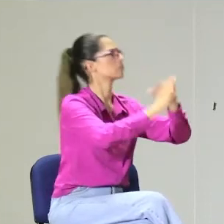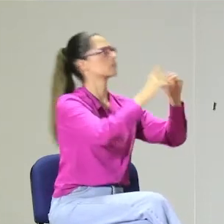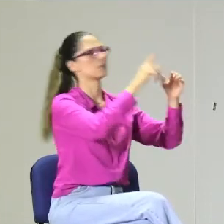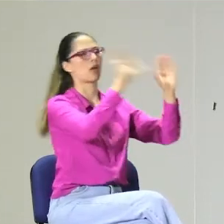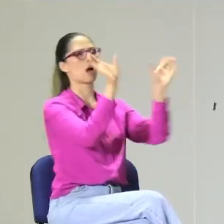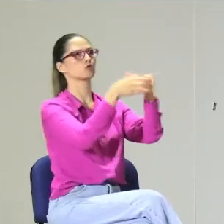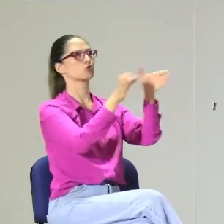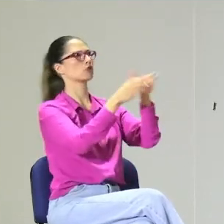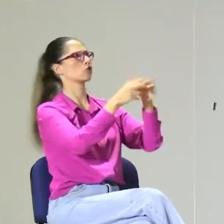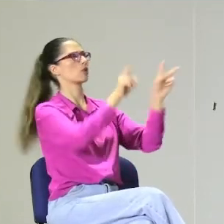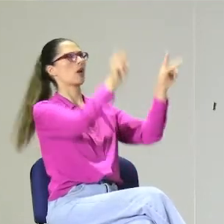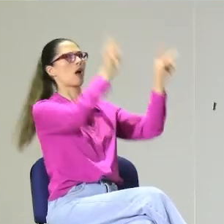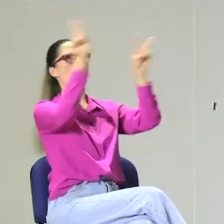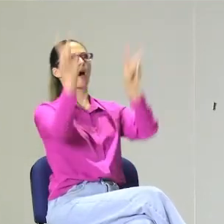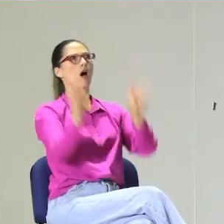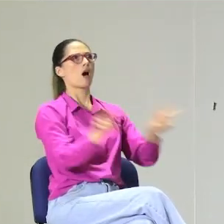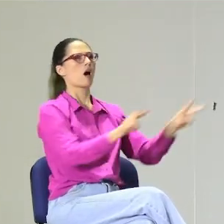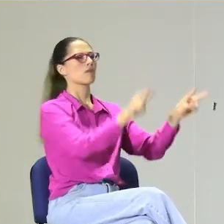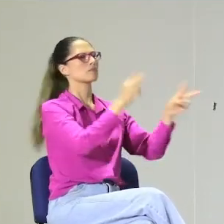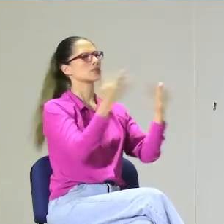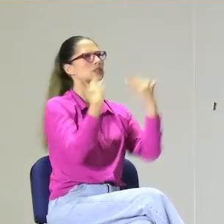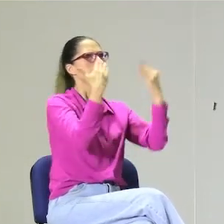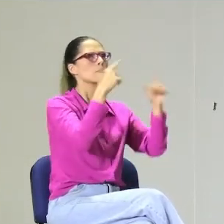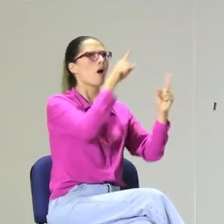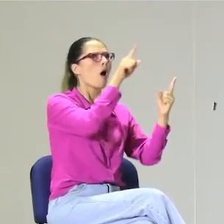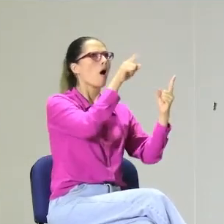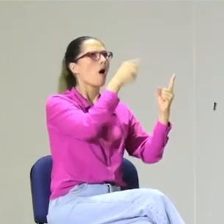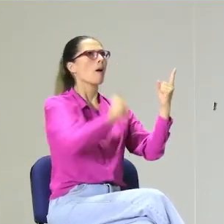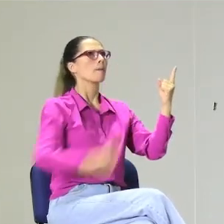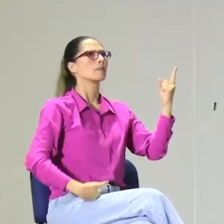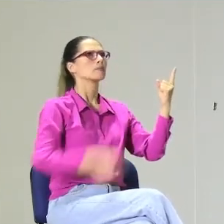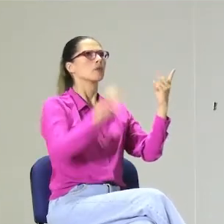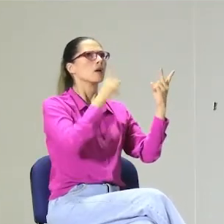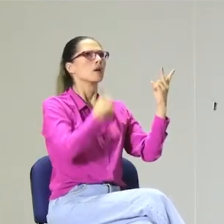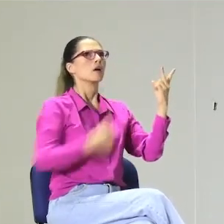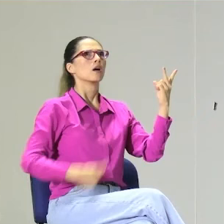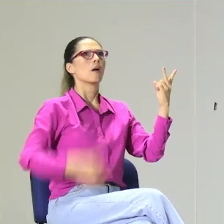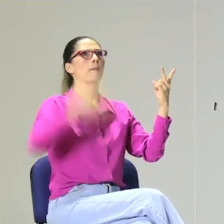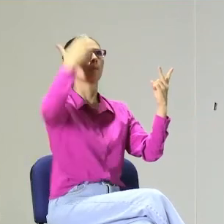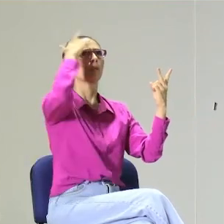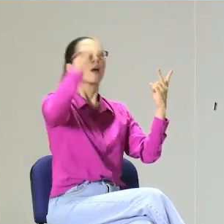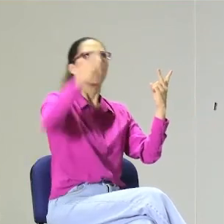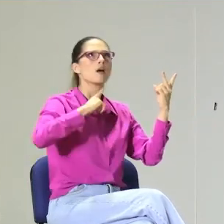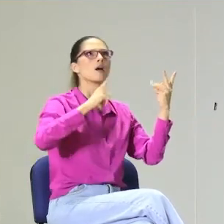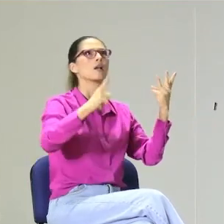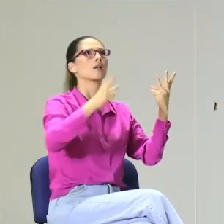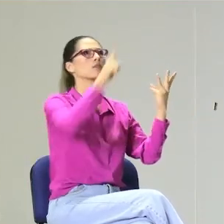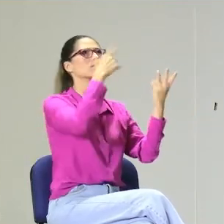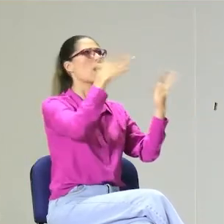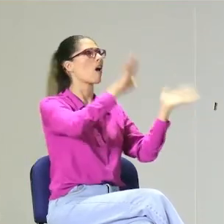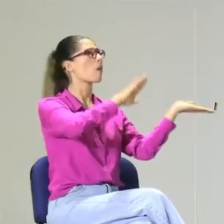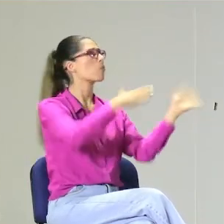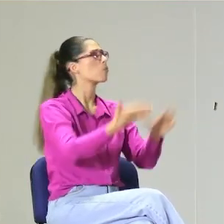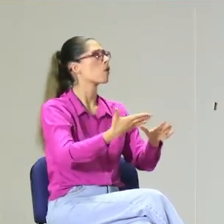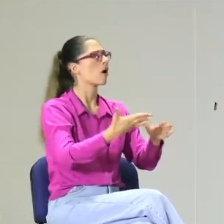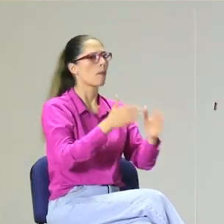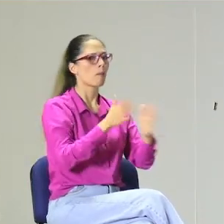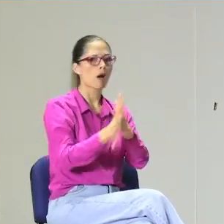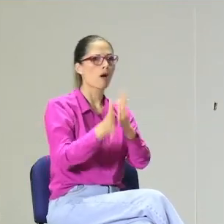puedan salir del aula de clases y puedan interactuar con la asociación de sordos. Esto es un referente que sirve mucho, reconozcan todo